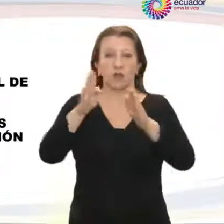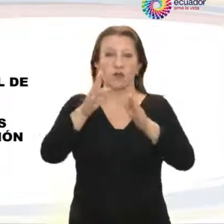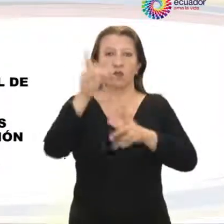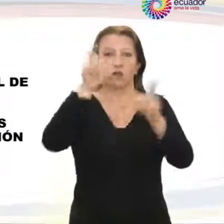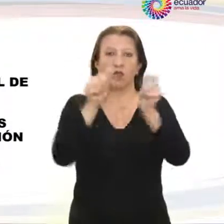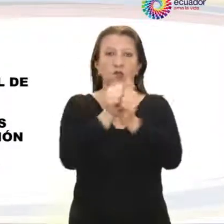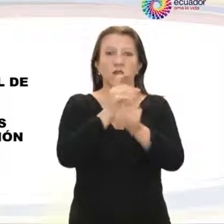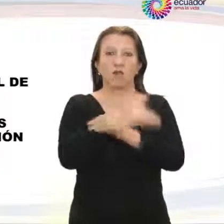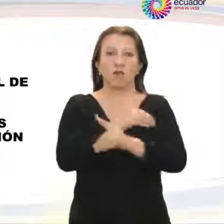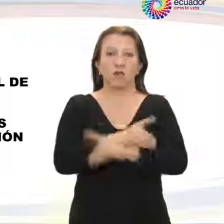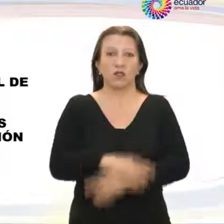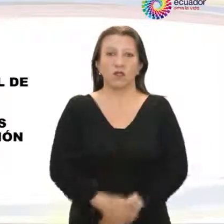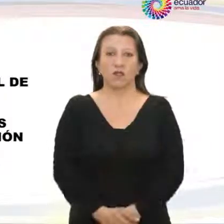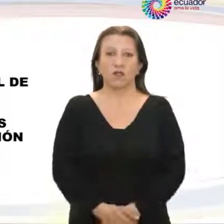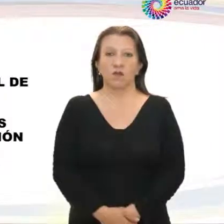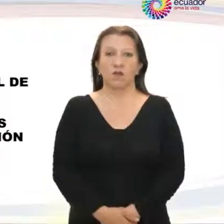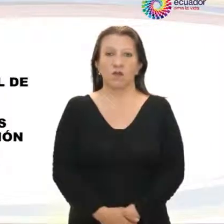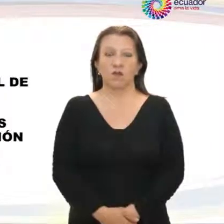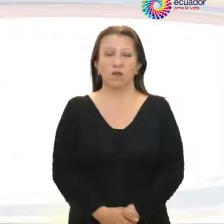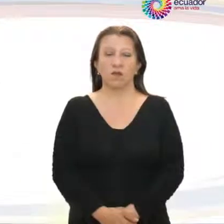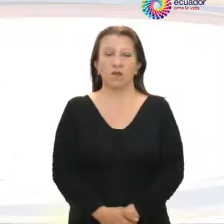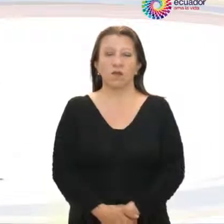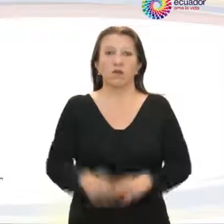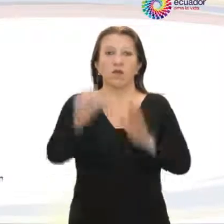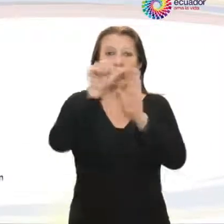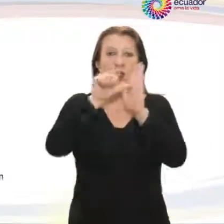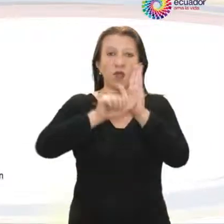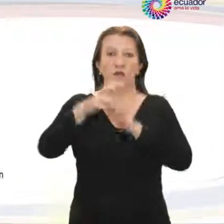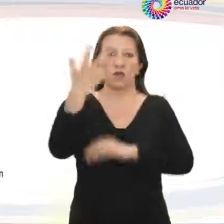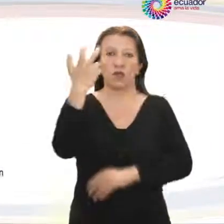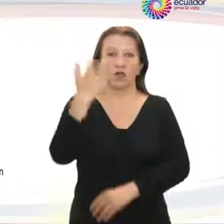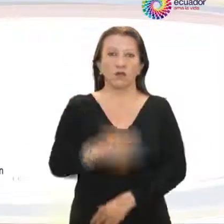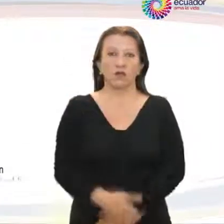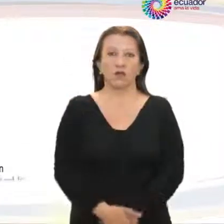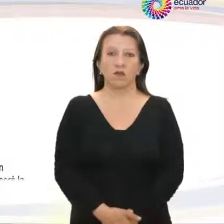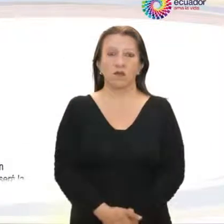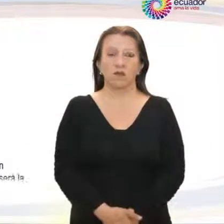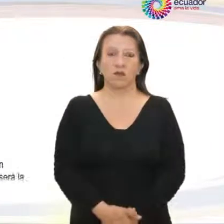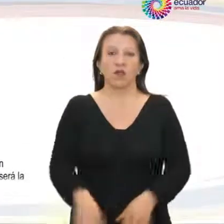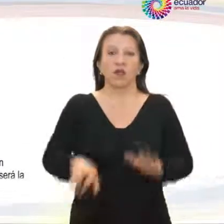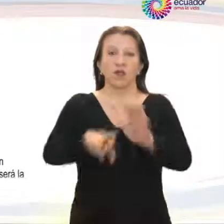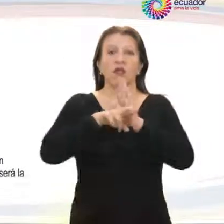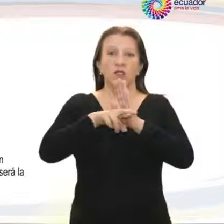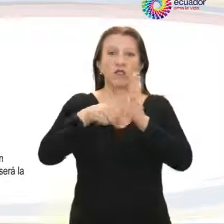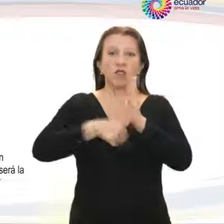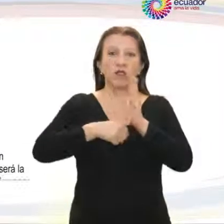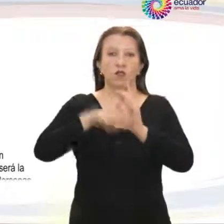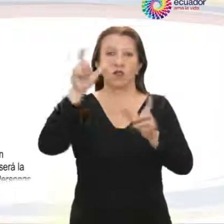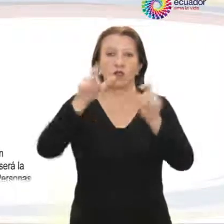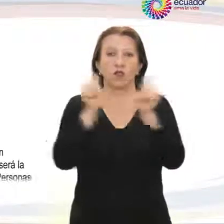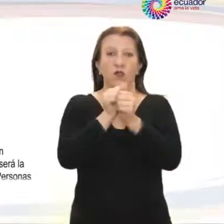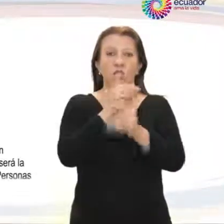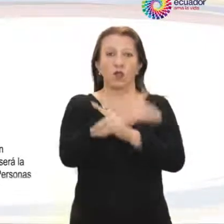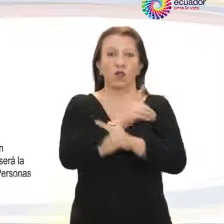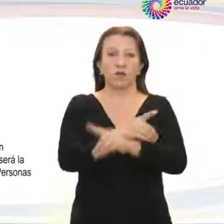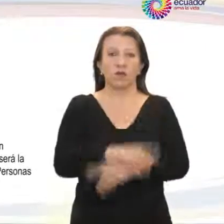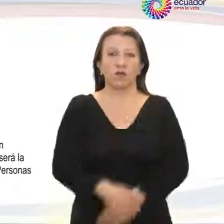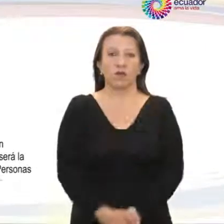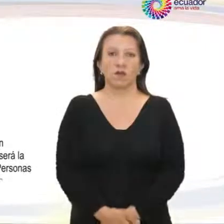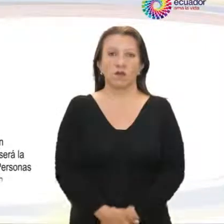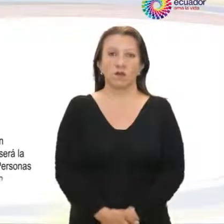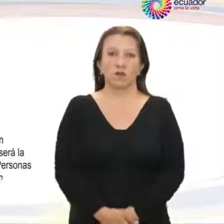Atención de Personas con Discapacidad Artículo 13 Registro Nacional de Personas con